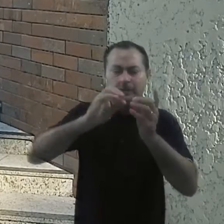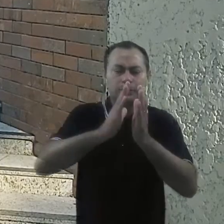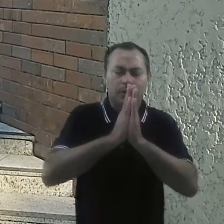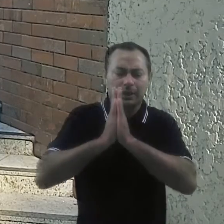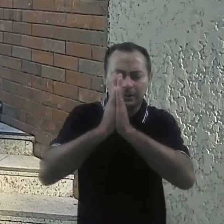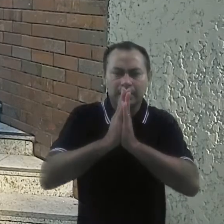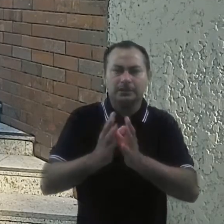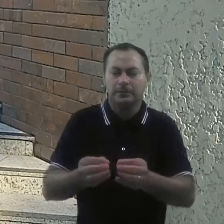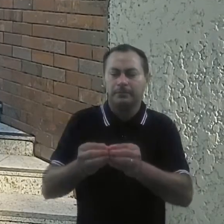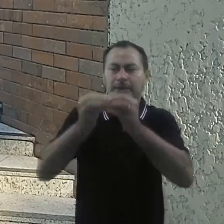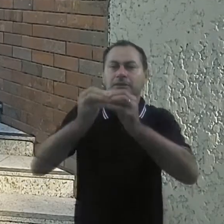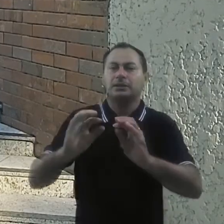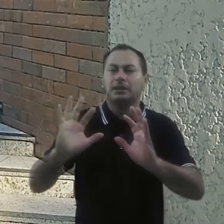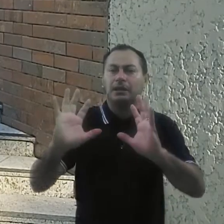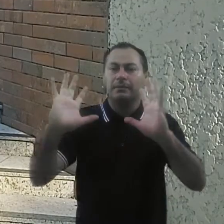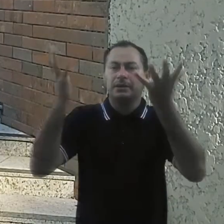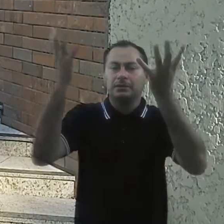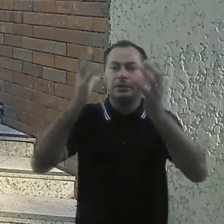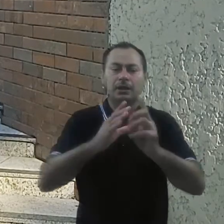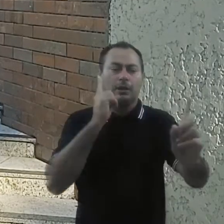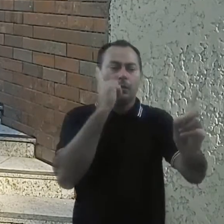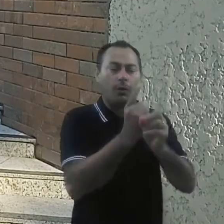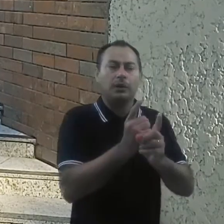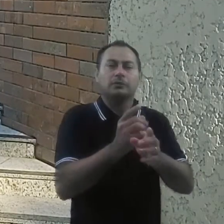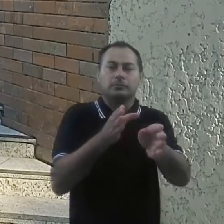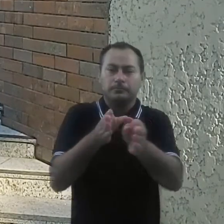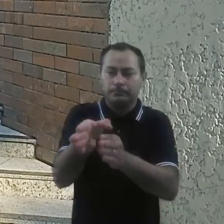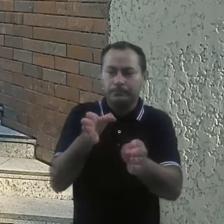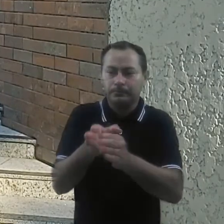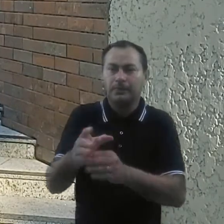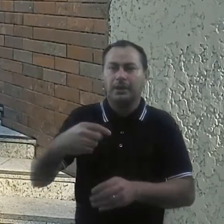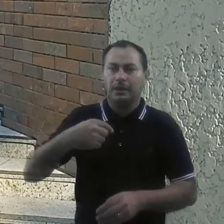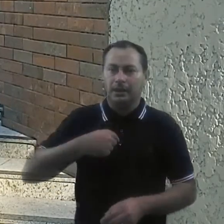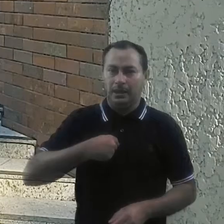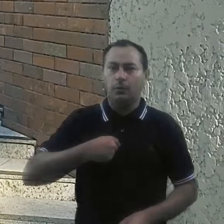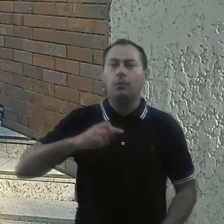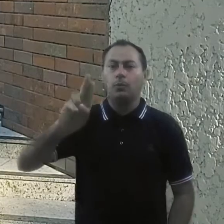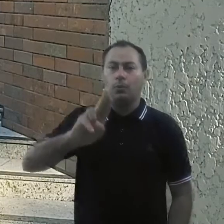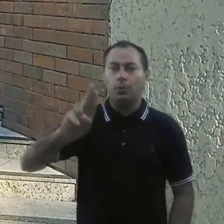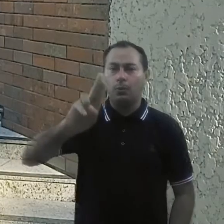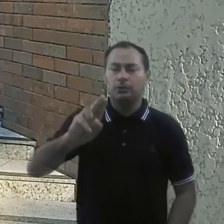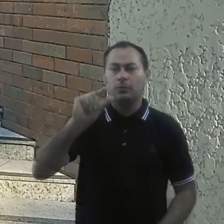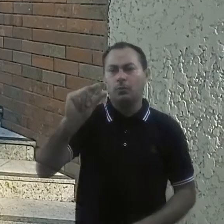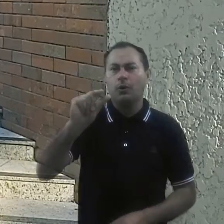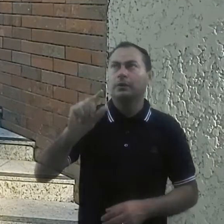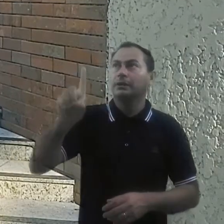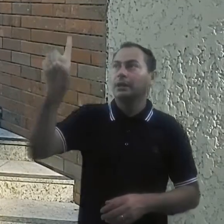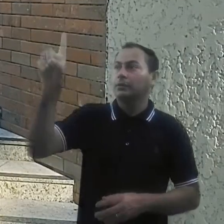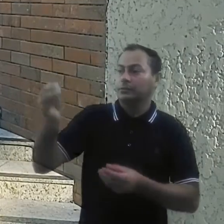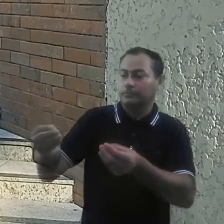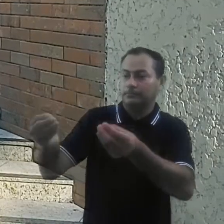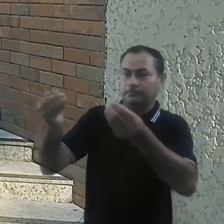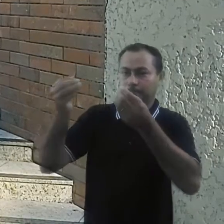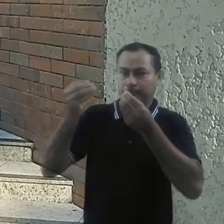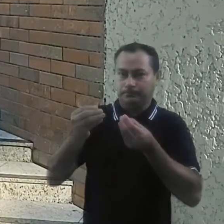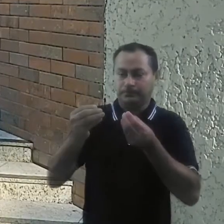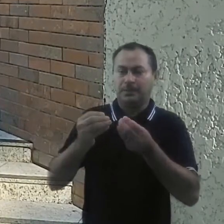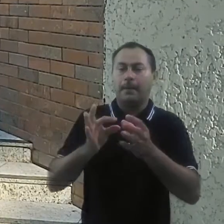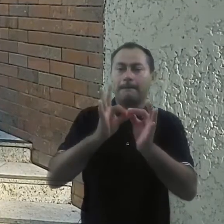celebrações, encontros, formações, eu acabo usando um pouco do que Deus me deu como presente, que acredito que é o